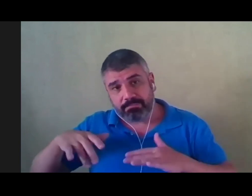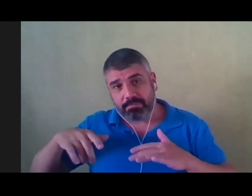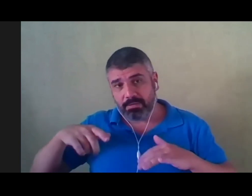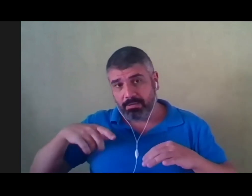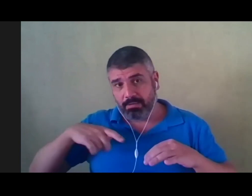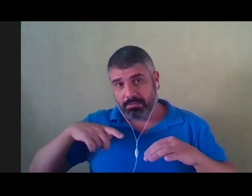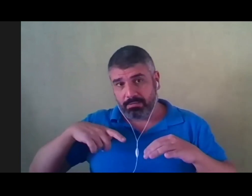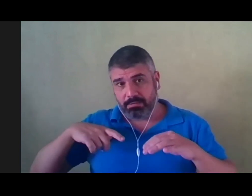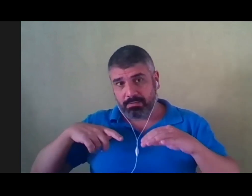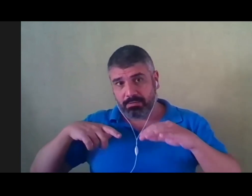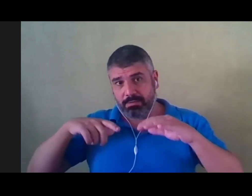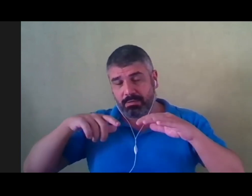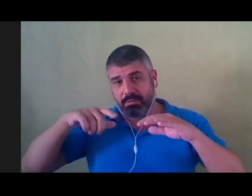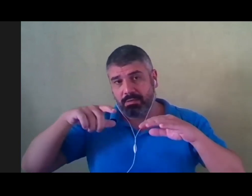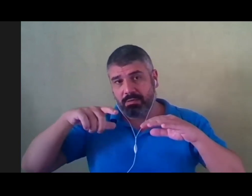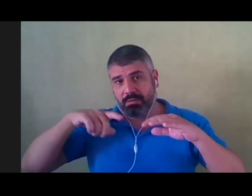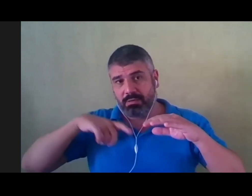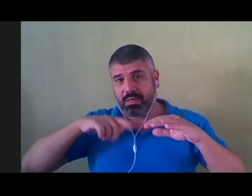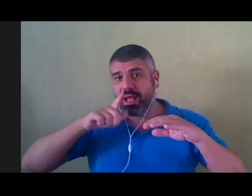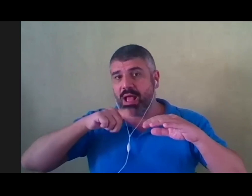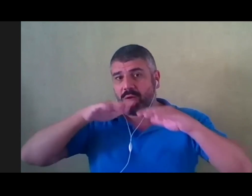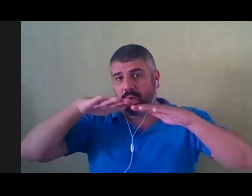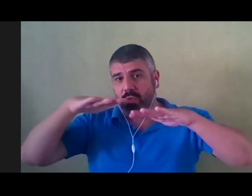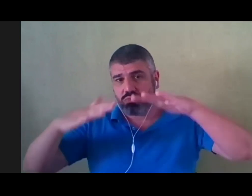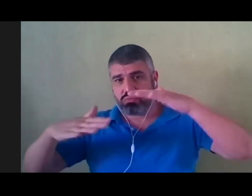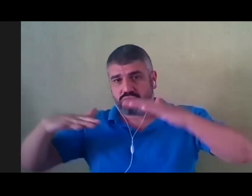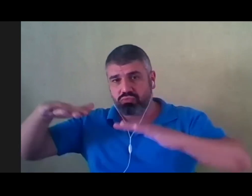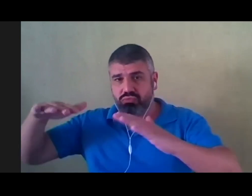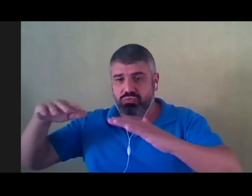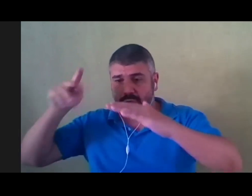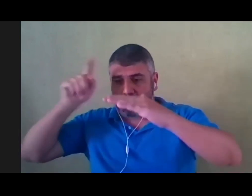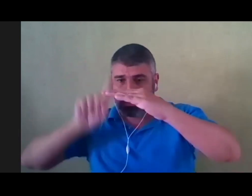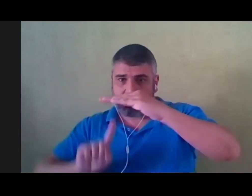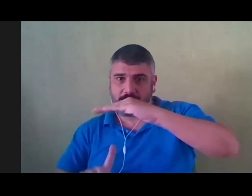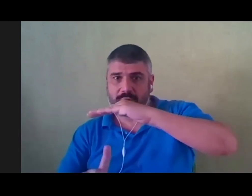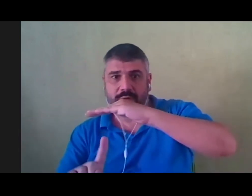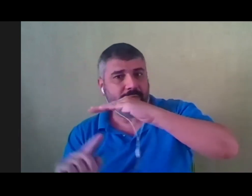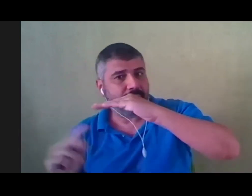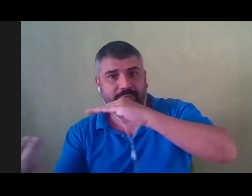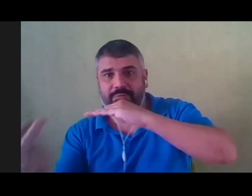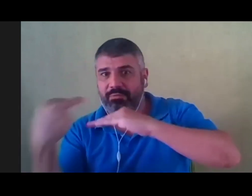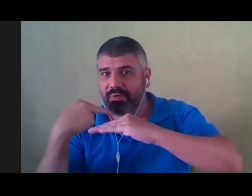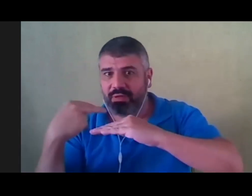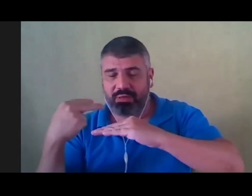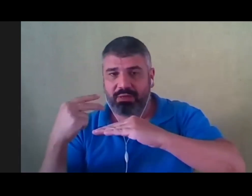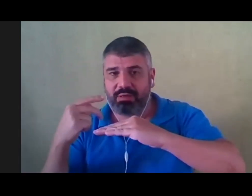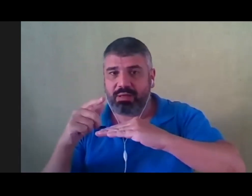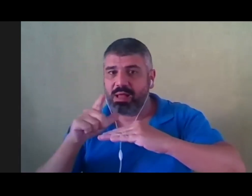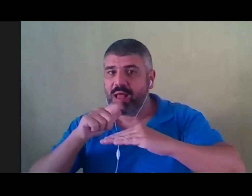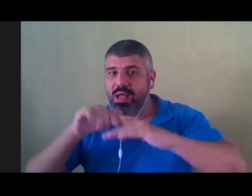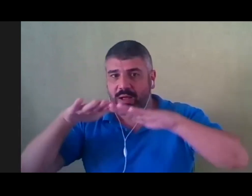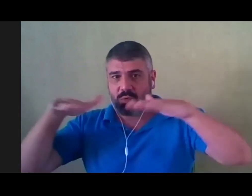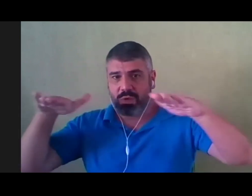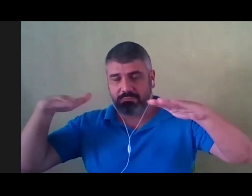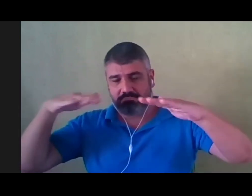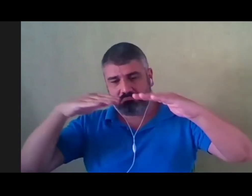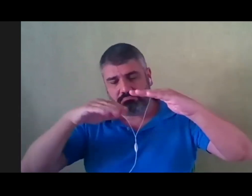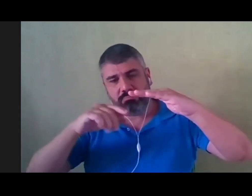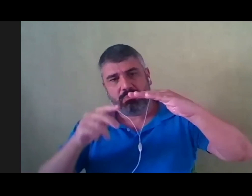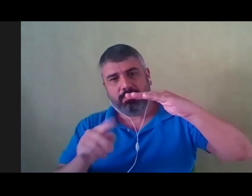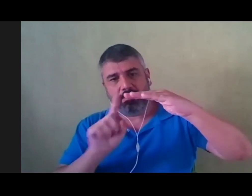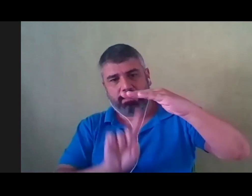Debaixo das águas. Ninguém me vê. Debaixo das águas. Ninguém me vê.